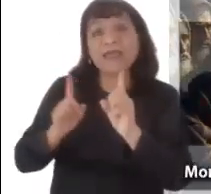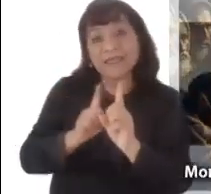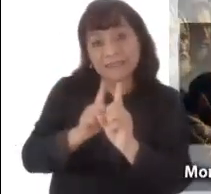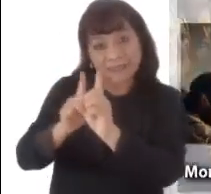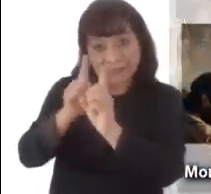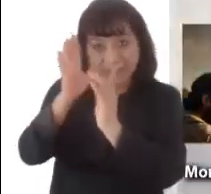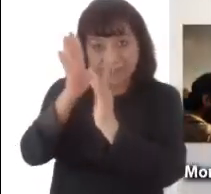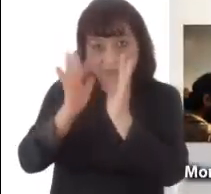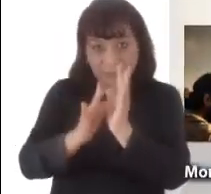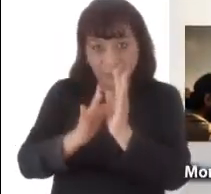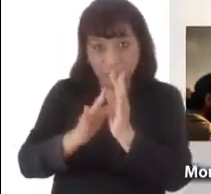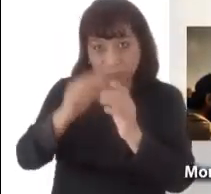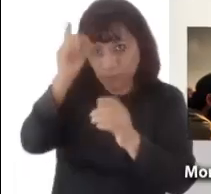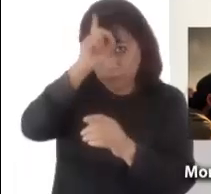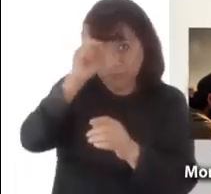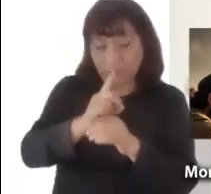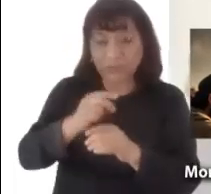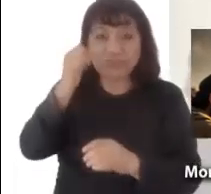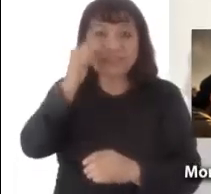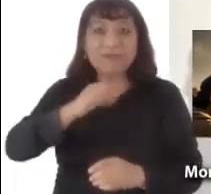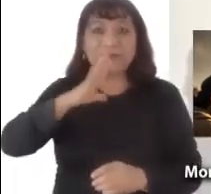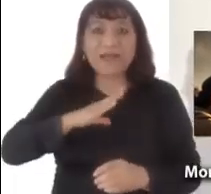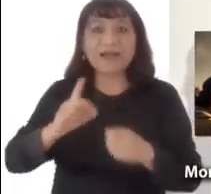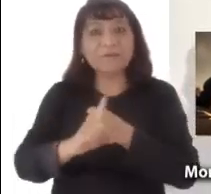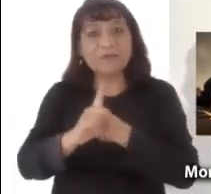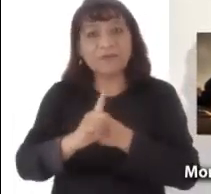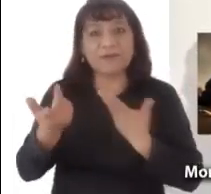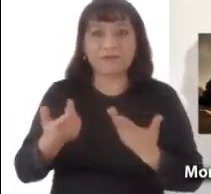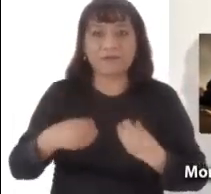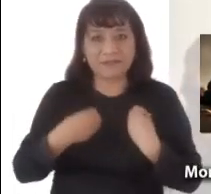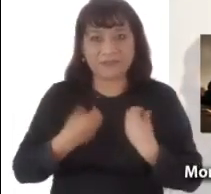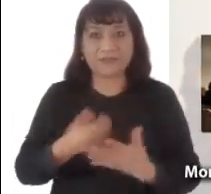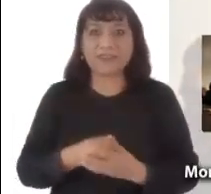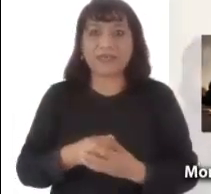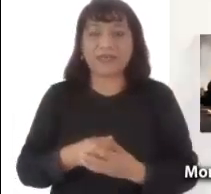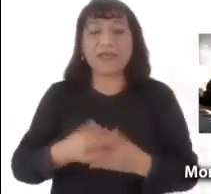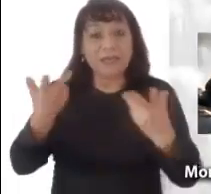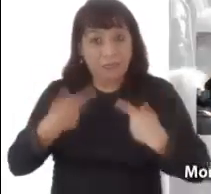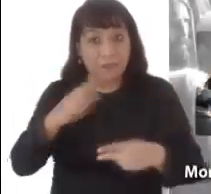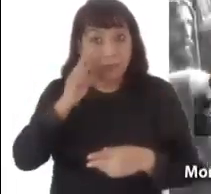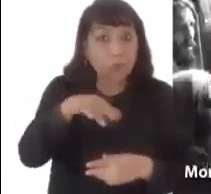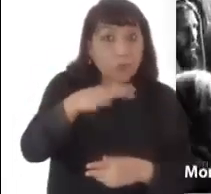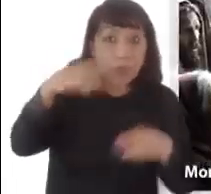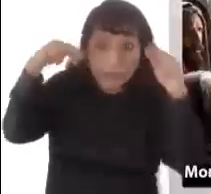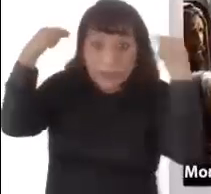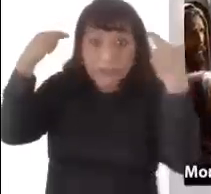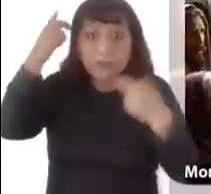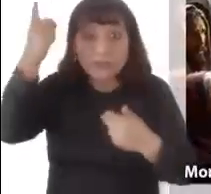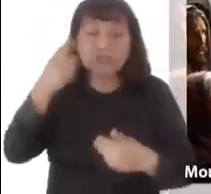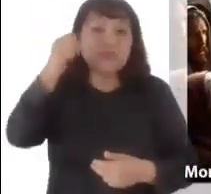Jesús siempre encuentra alguna contradicción y que quien busca el reino